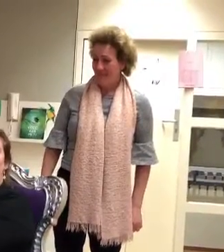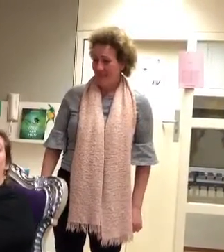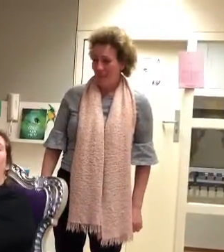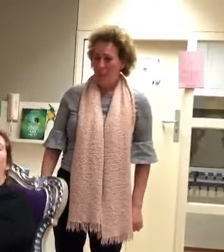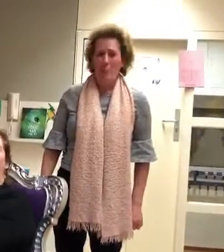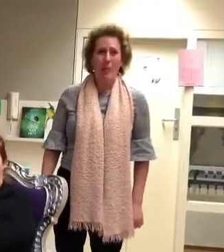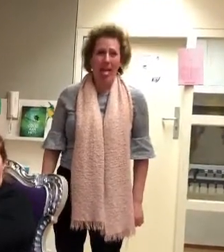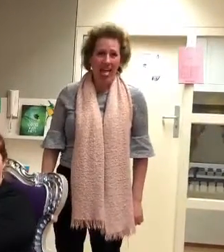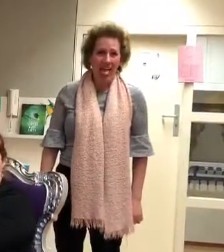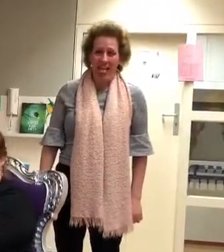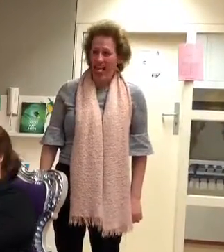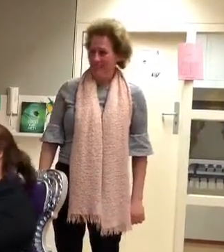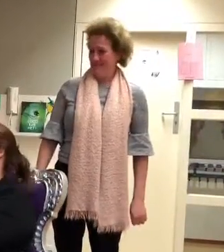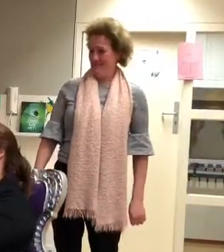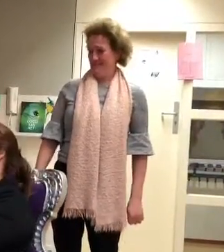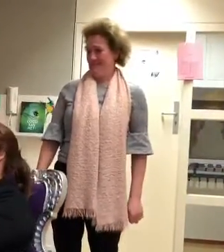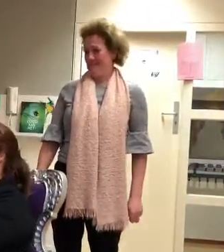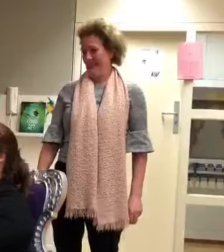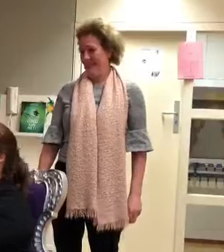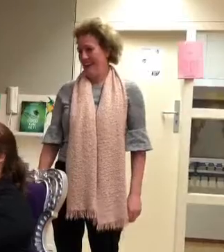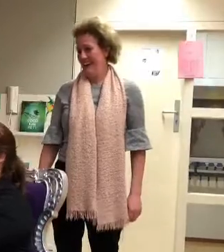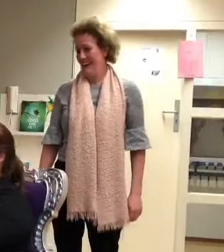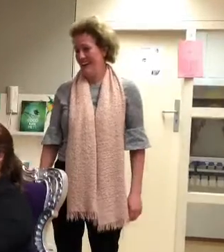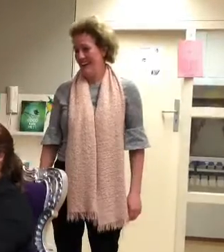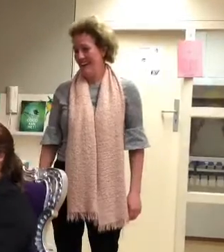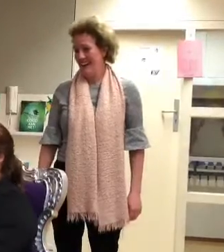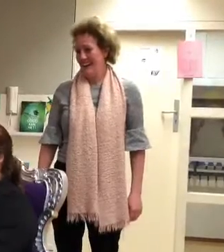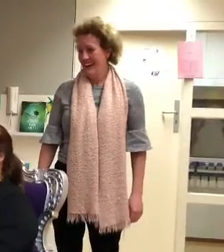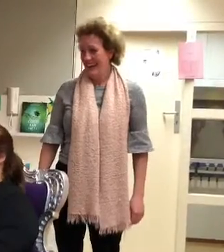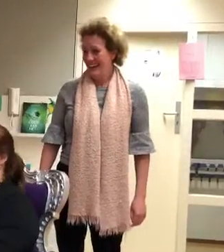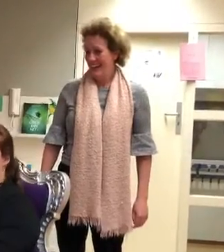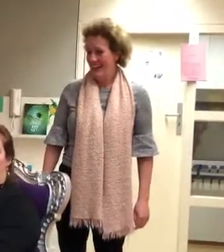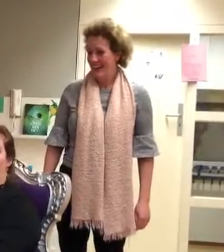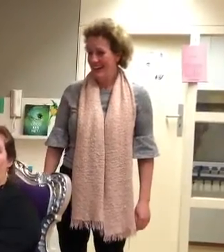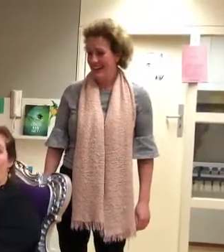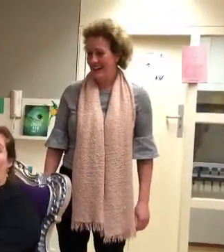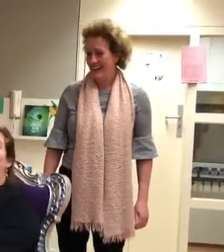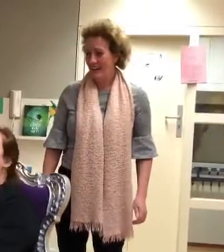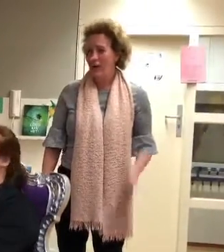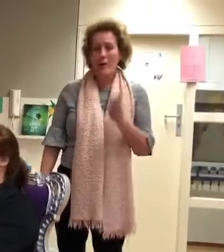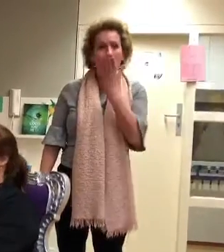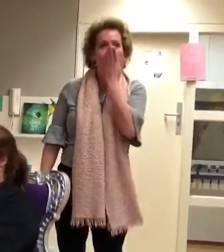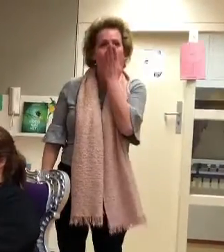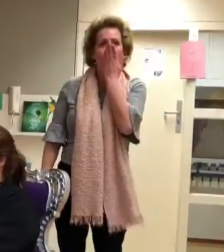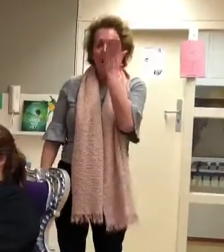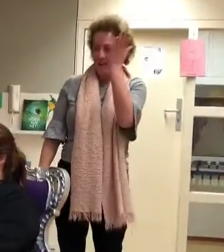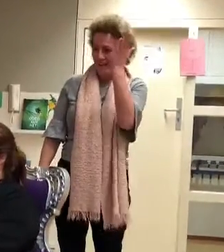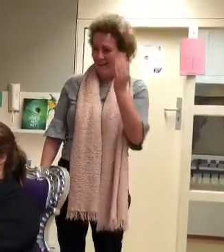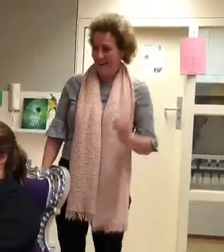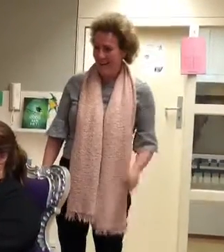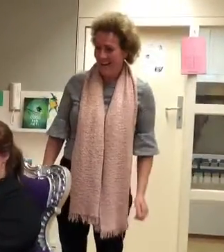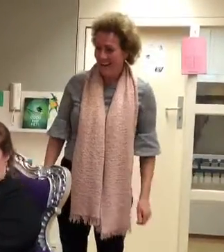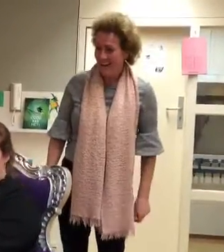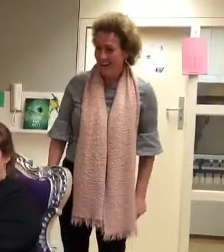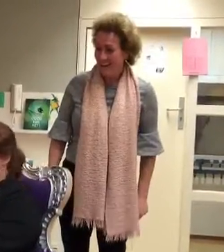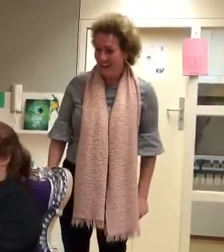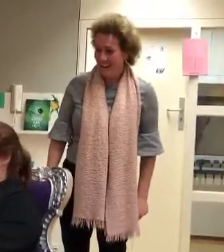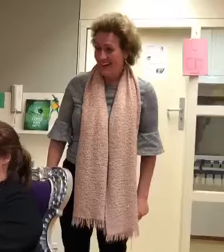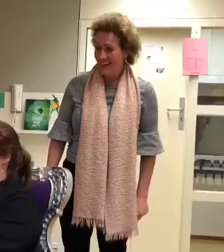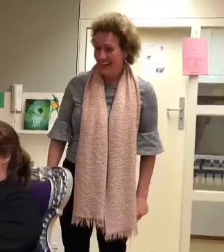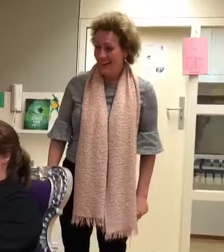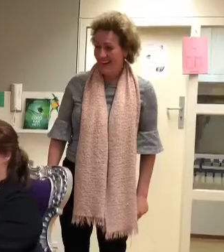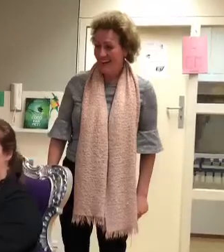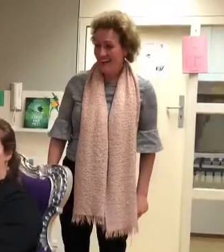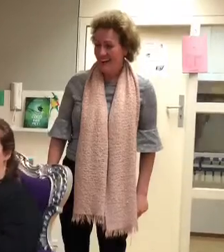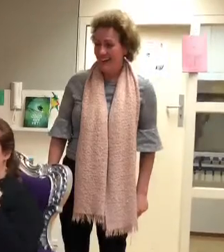uitsteken. Baa! Een kusje geven of een smakzoek. Weet jij hoe je